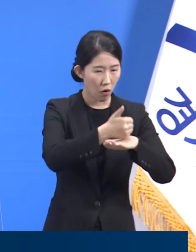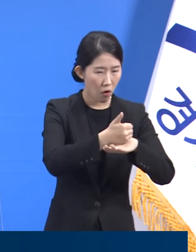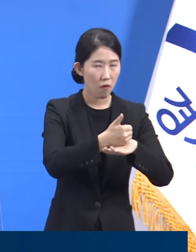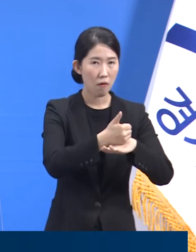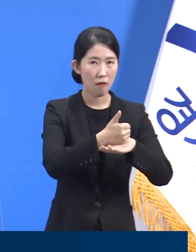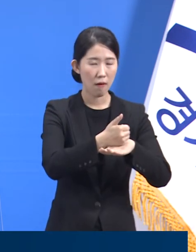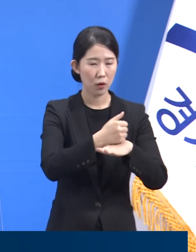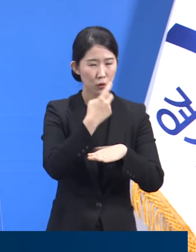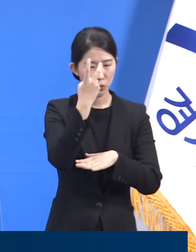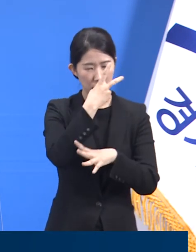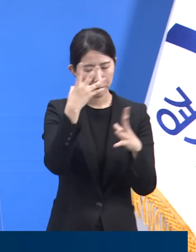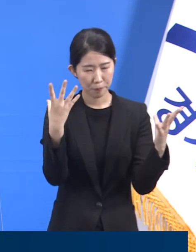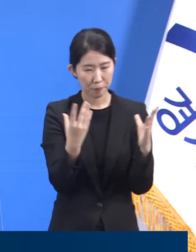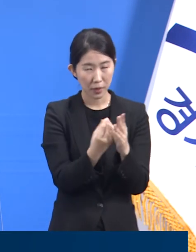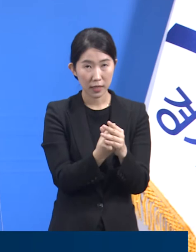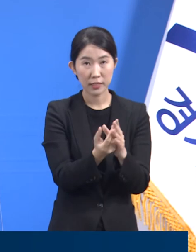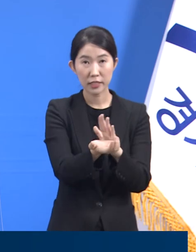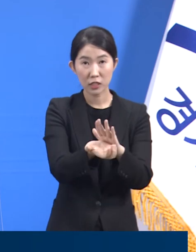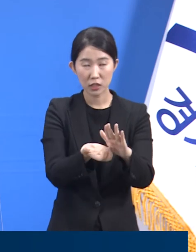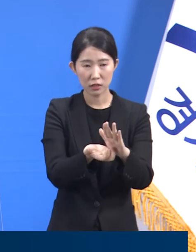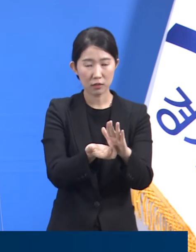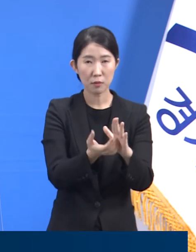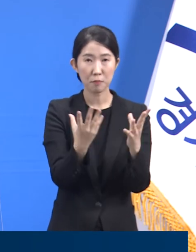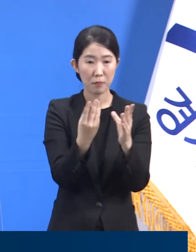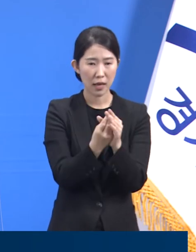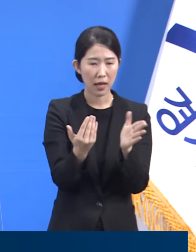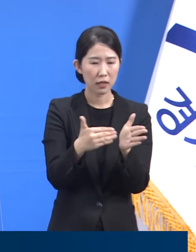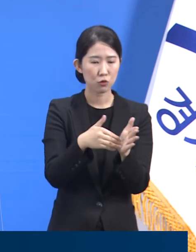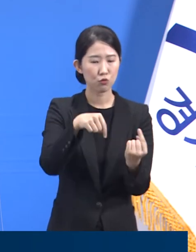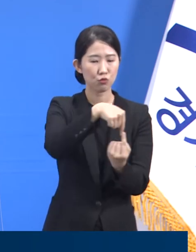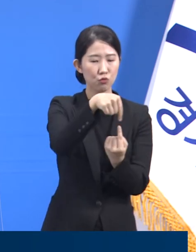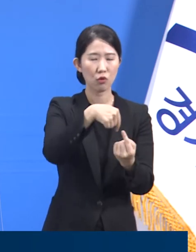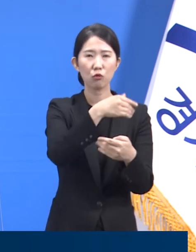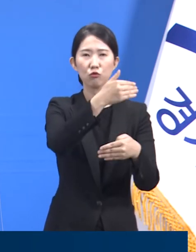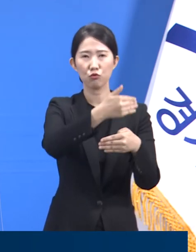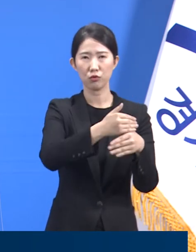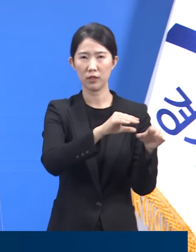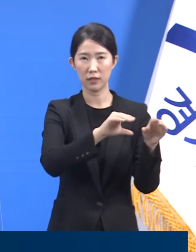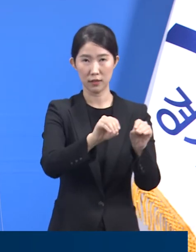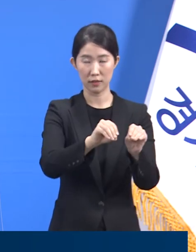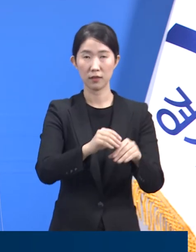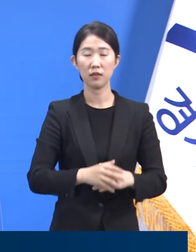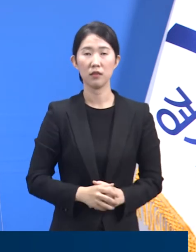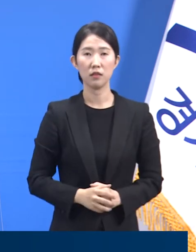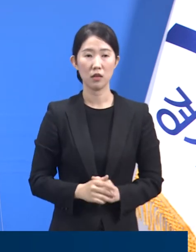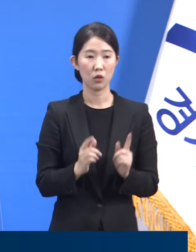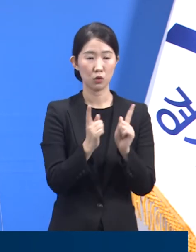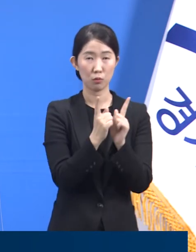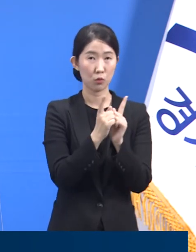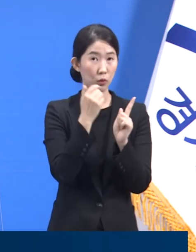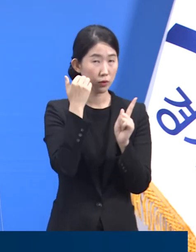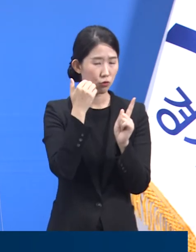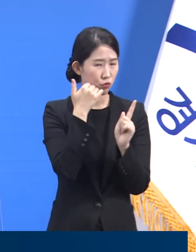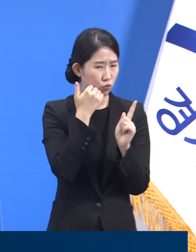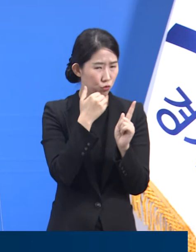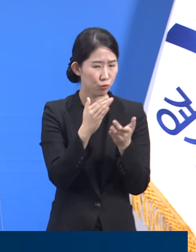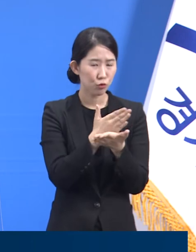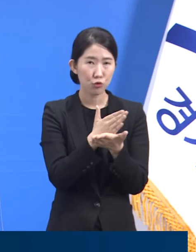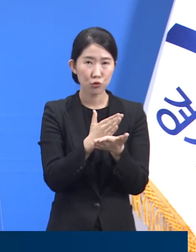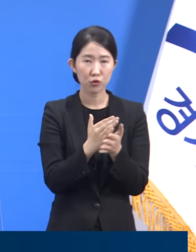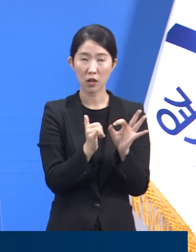완료될 때까지 운영 중단 조치했습니다. 접촉자 분류를 통해 10명에게 자가격리,